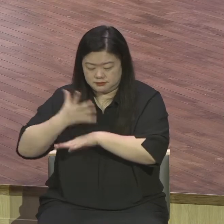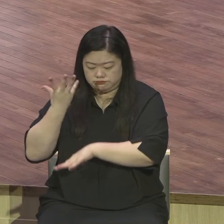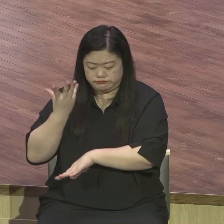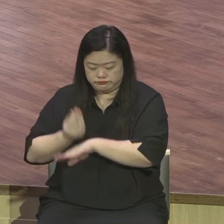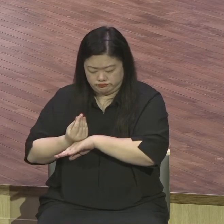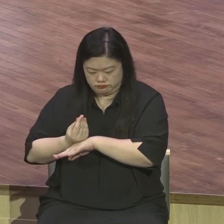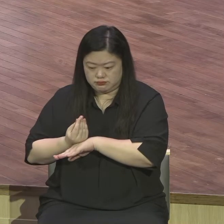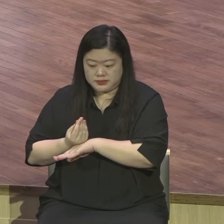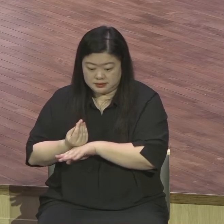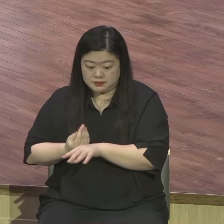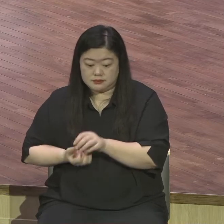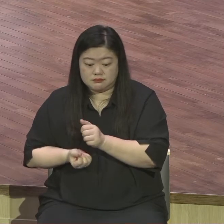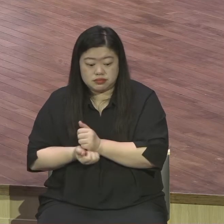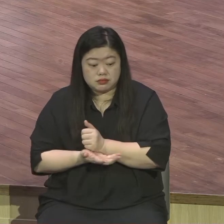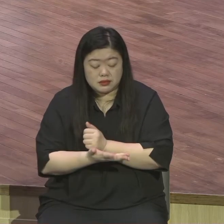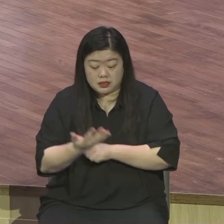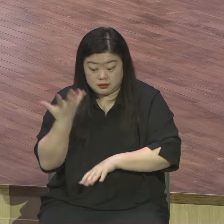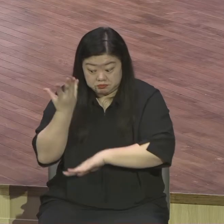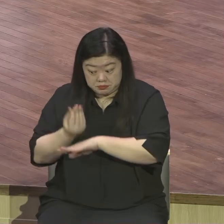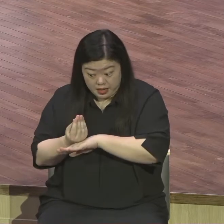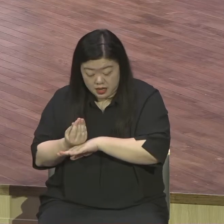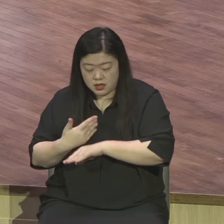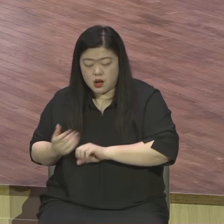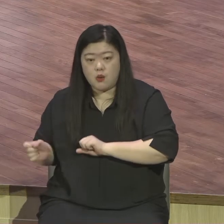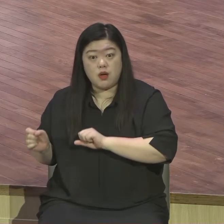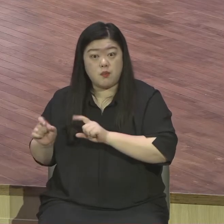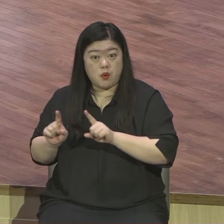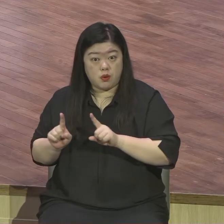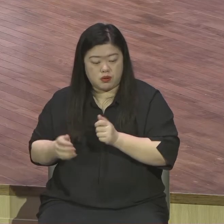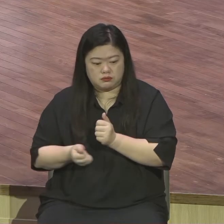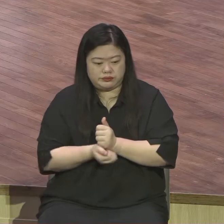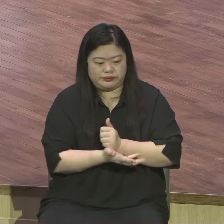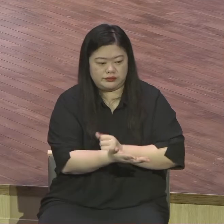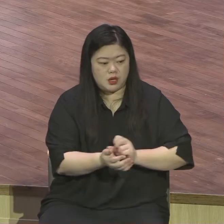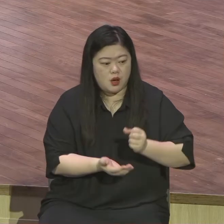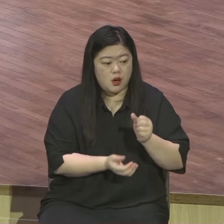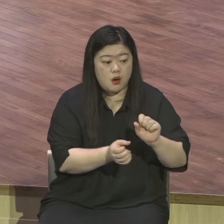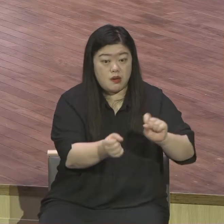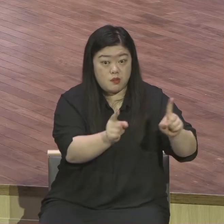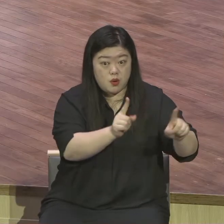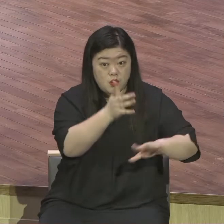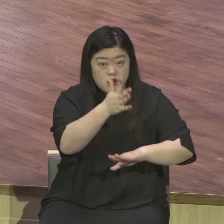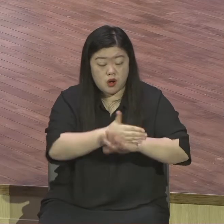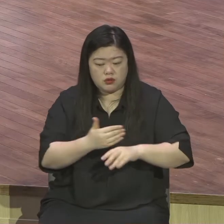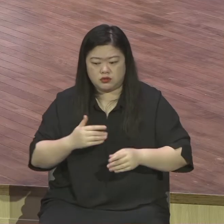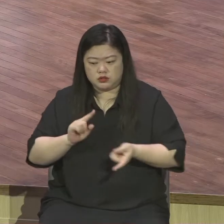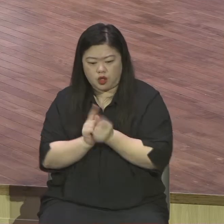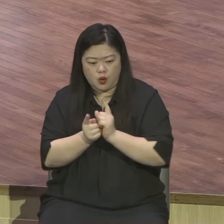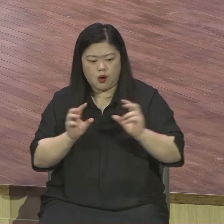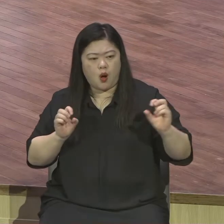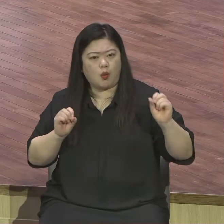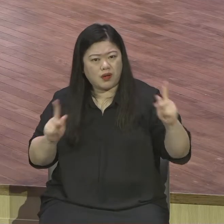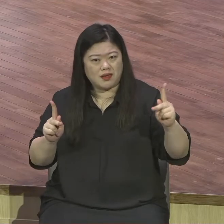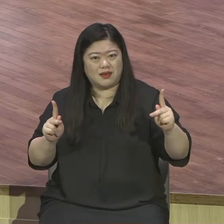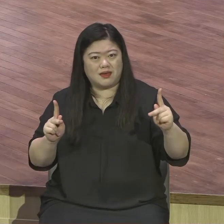살리고 I'm OK You're OK 이래서 그리스도의 절대 제자들 다 되시기를 제모로 축복합니다